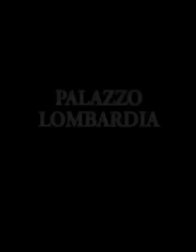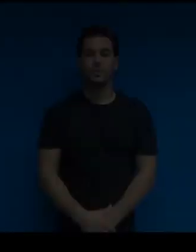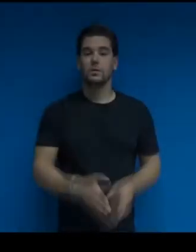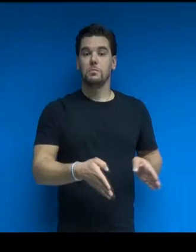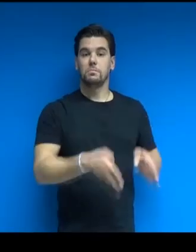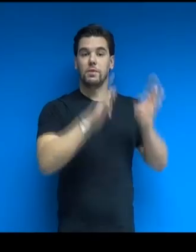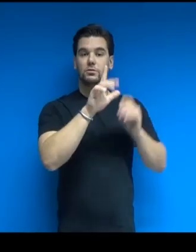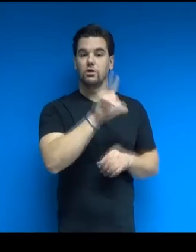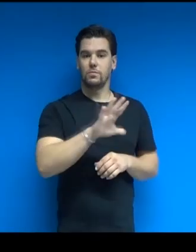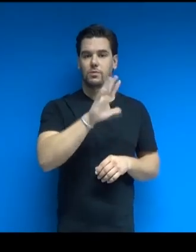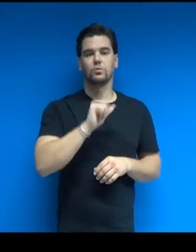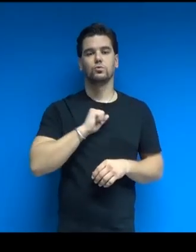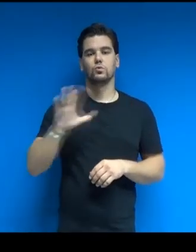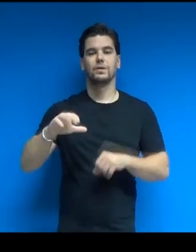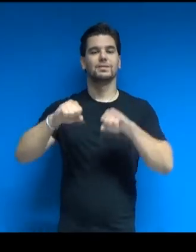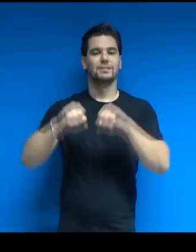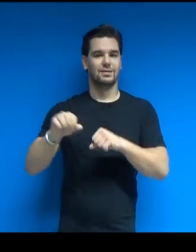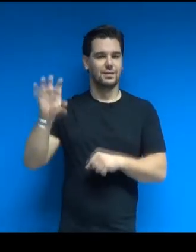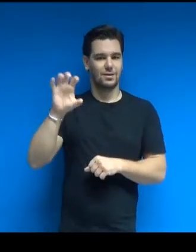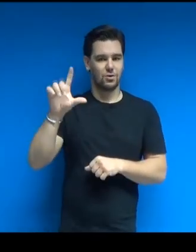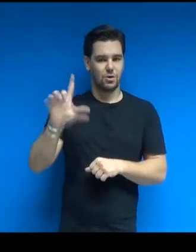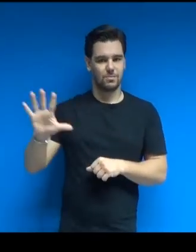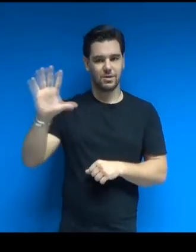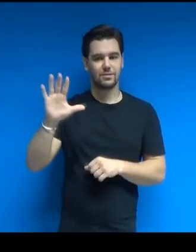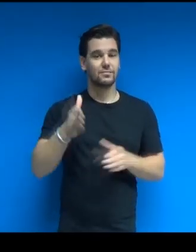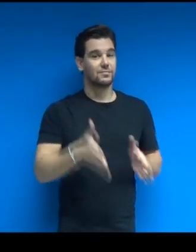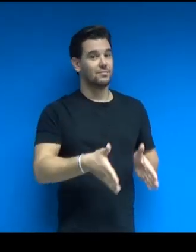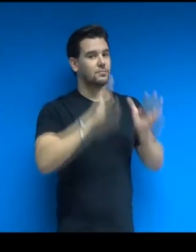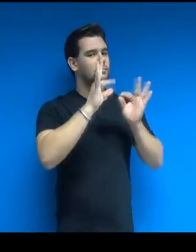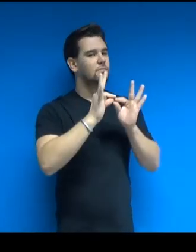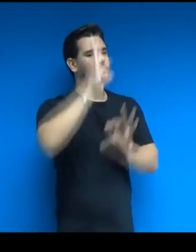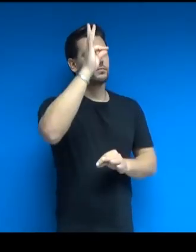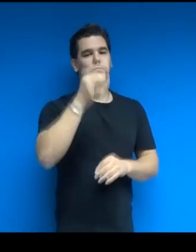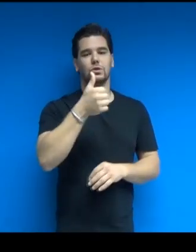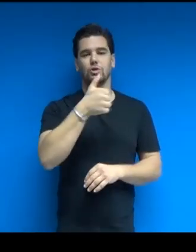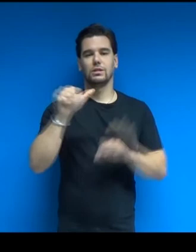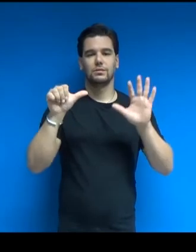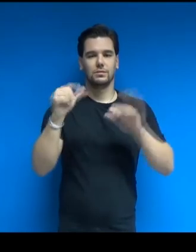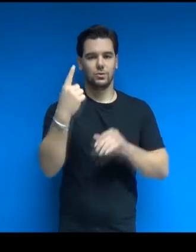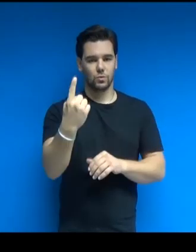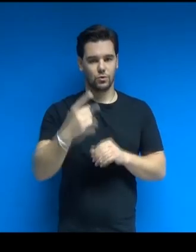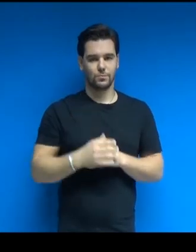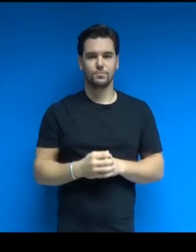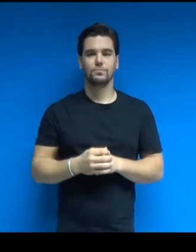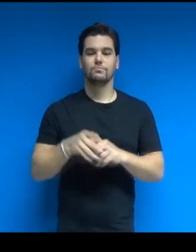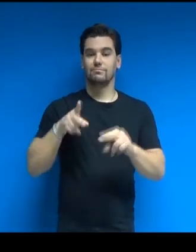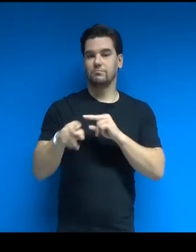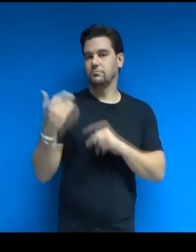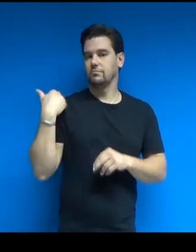Lombardia, è alto 161 metri. L'opera, inaugurata